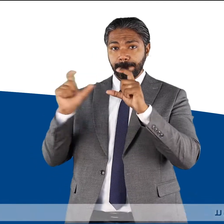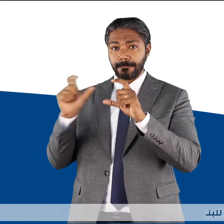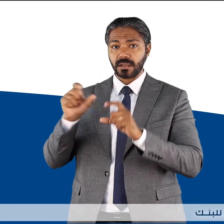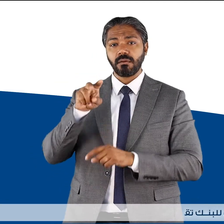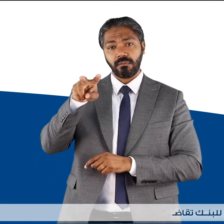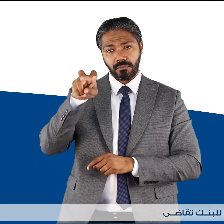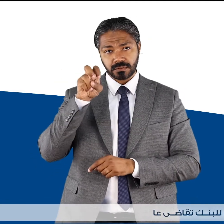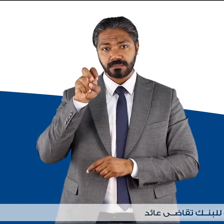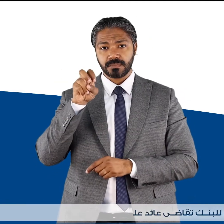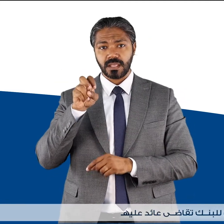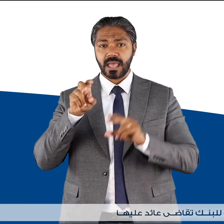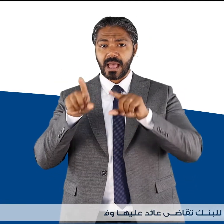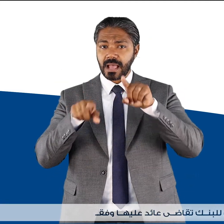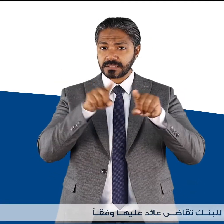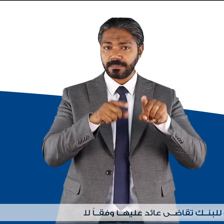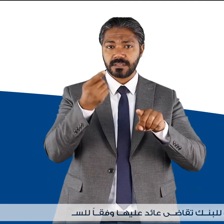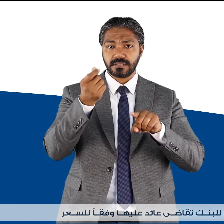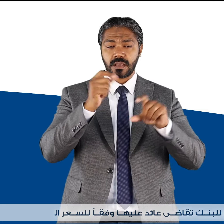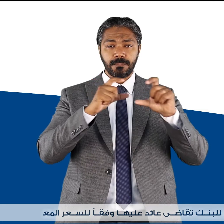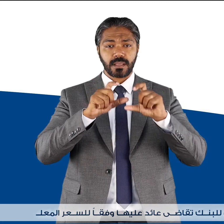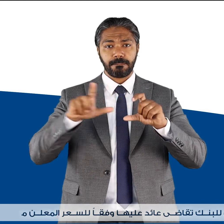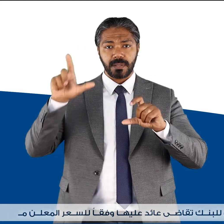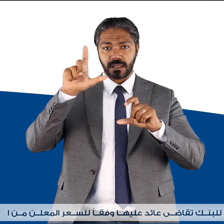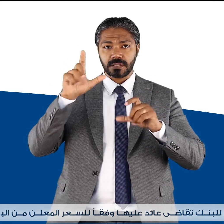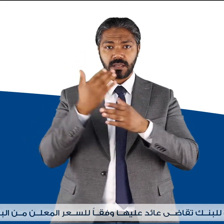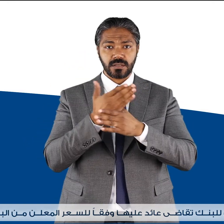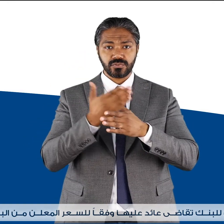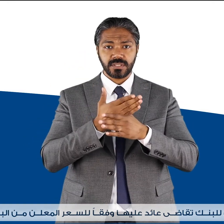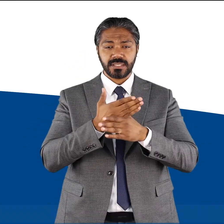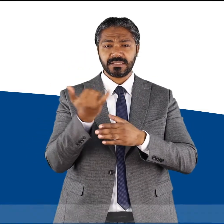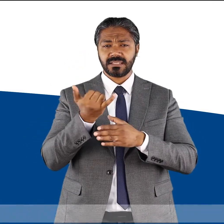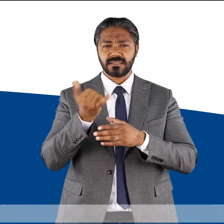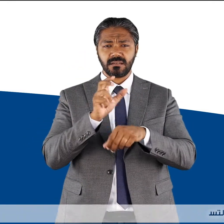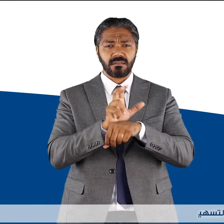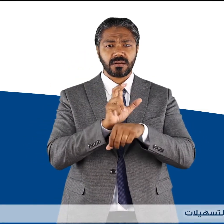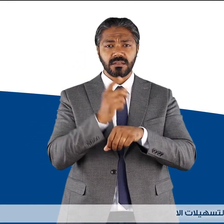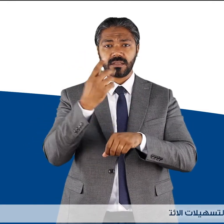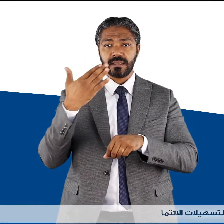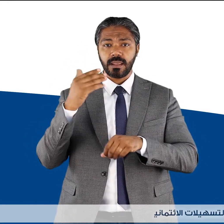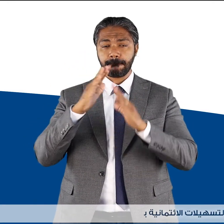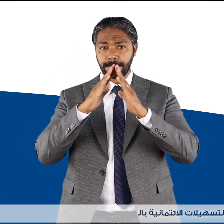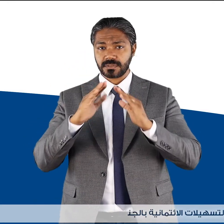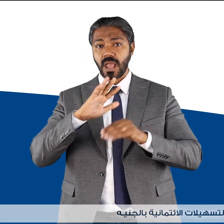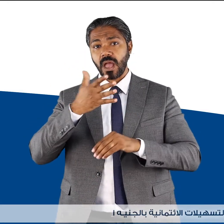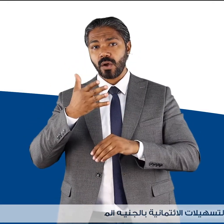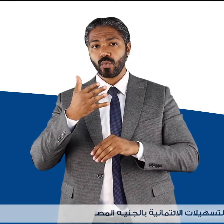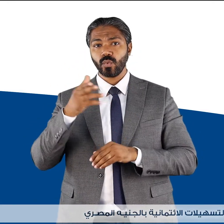للبنك تقاضي عائد عليها وفقاً للسعر المعلن من البنك على التسهيلات الائتمانية بالجنيه المصري